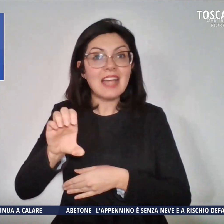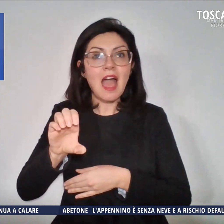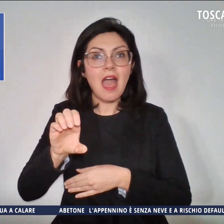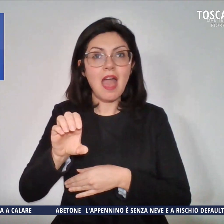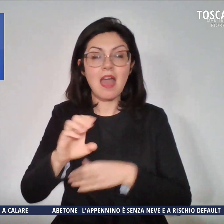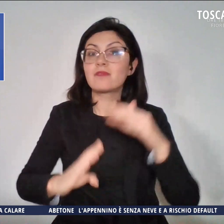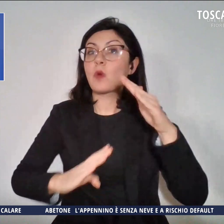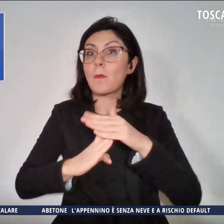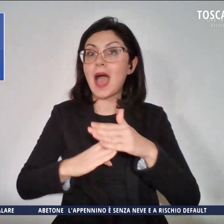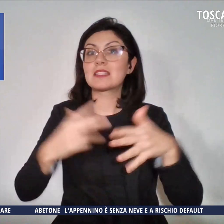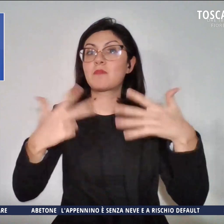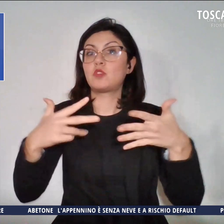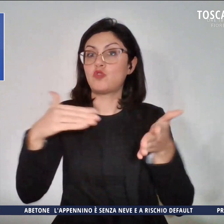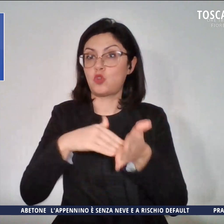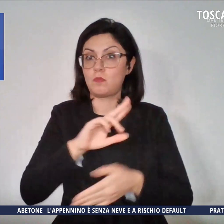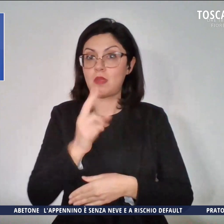mila euro.